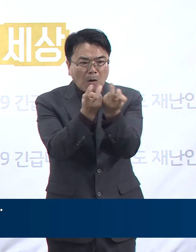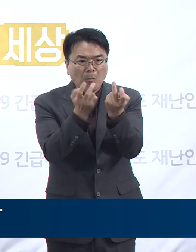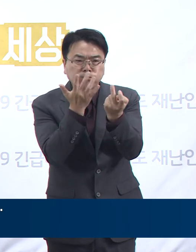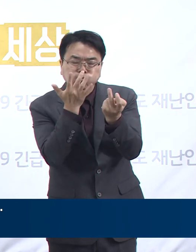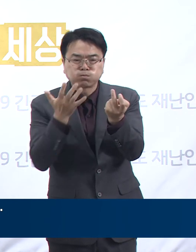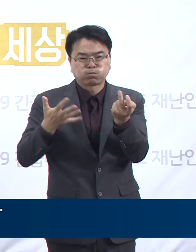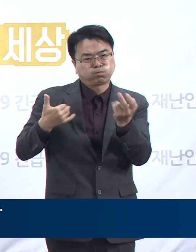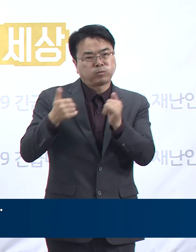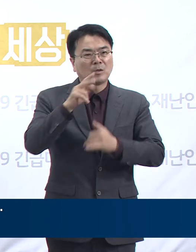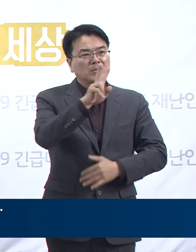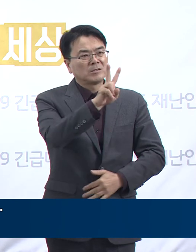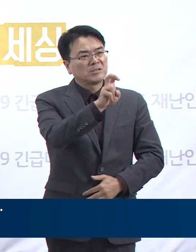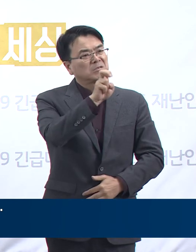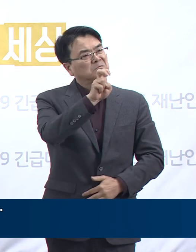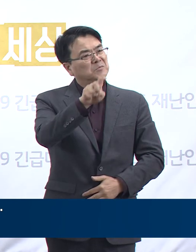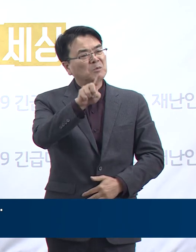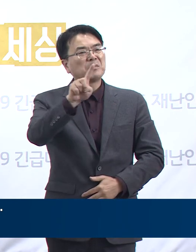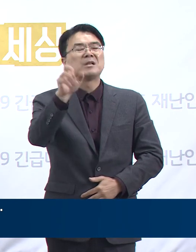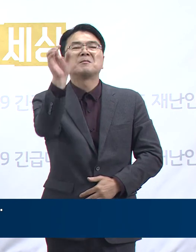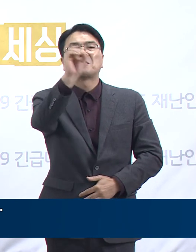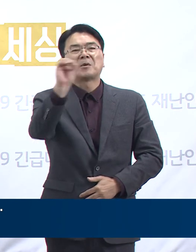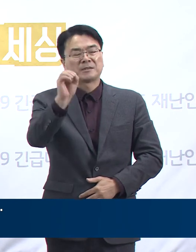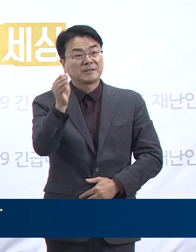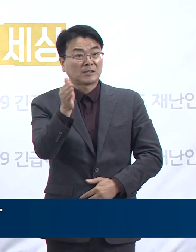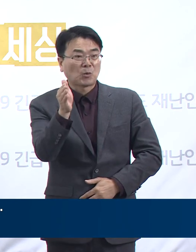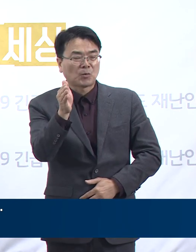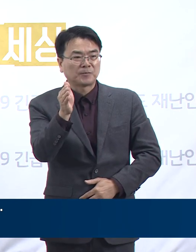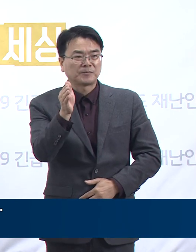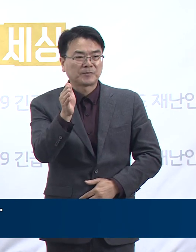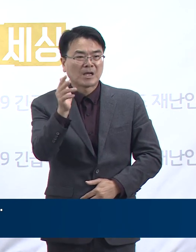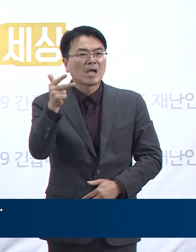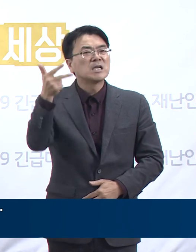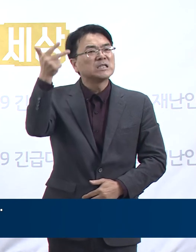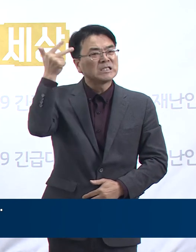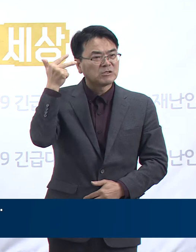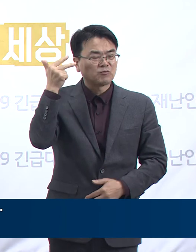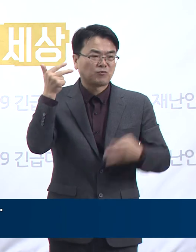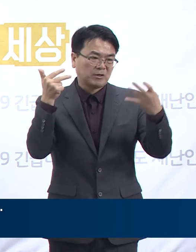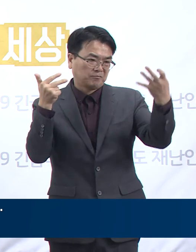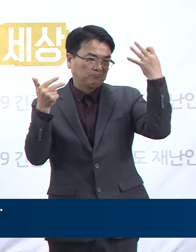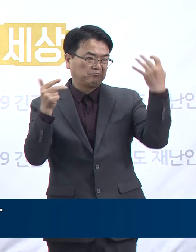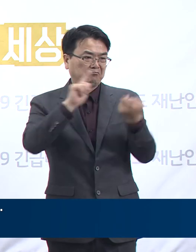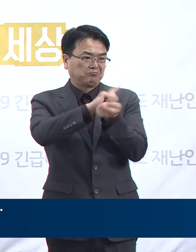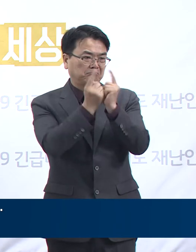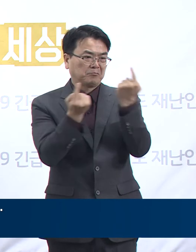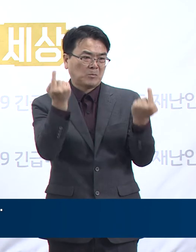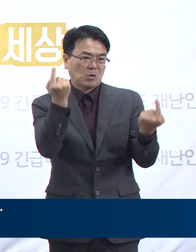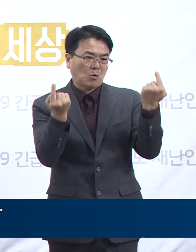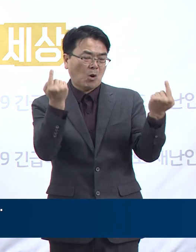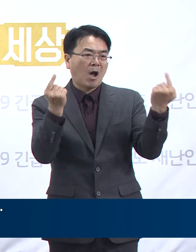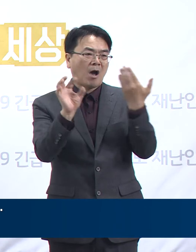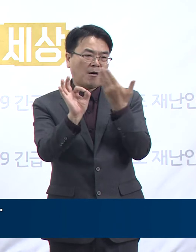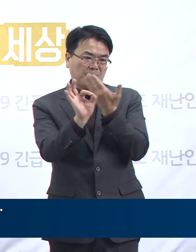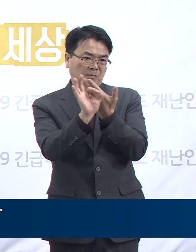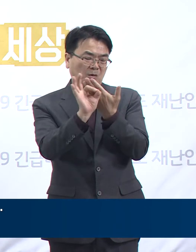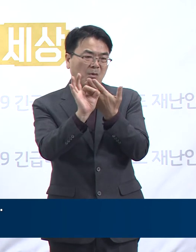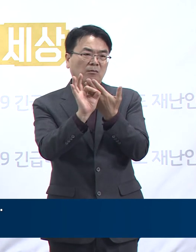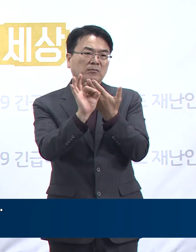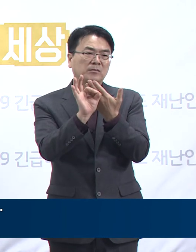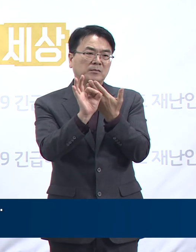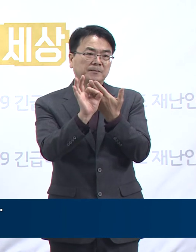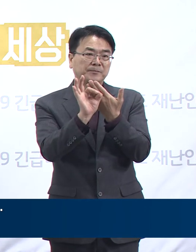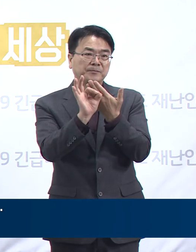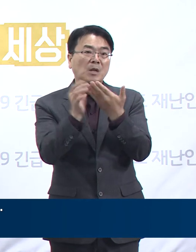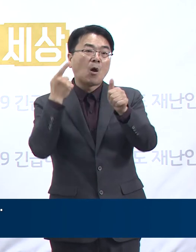약 20.1%였습니다. 이 두 주 사이를 비교할 때 지난 일주일 동안은 그 전주 대비